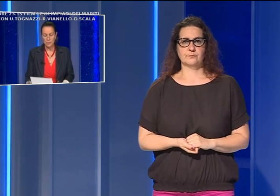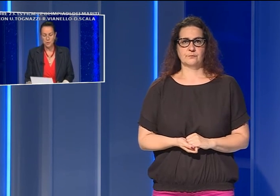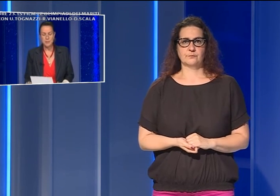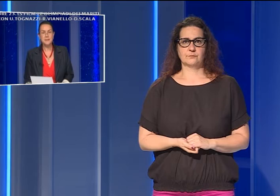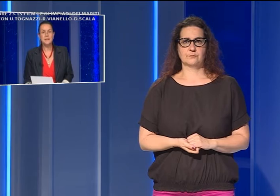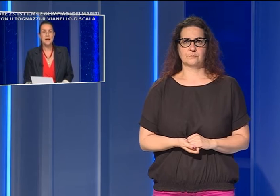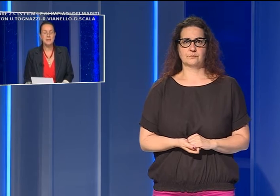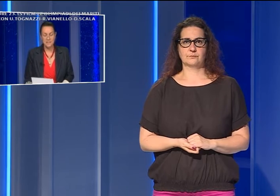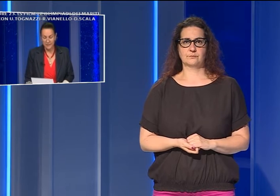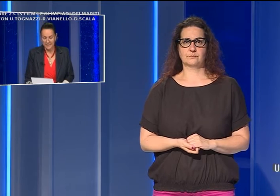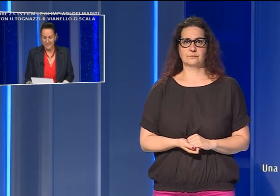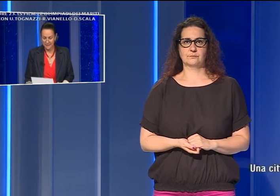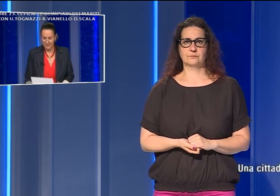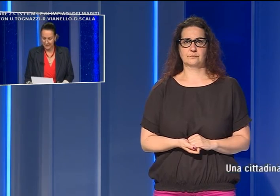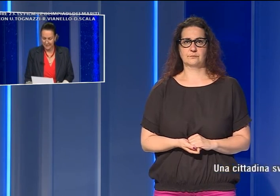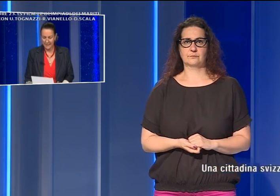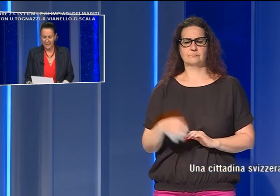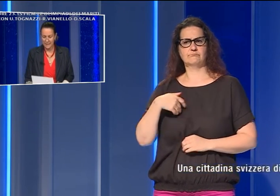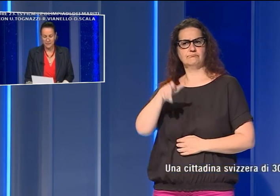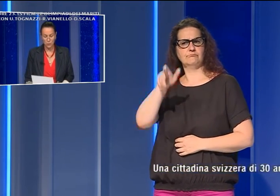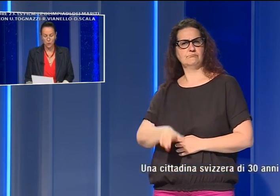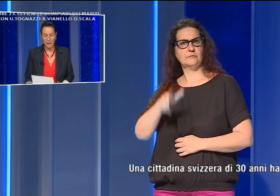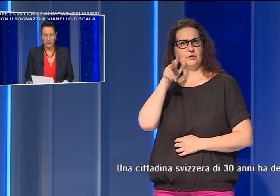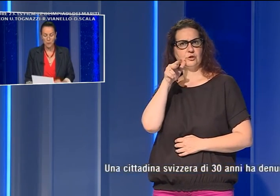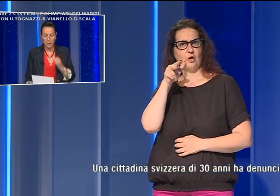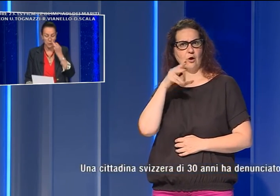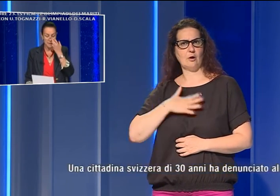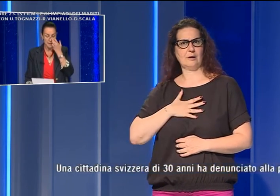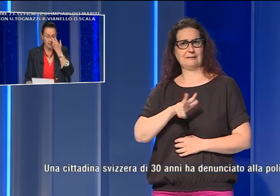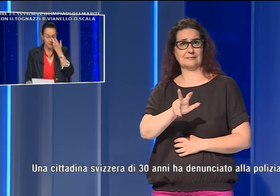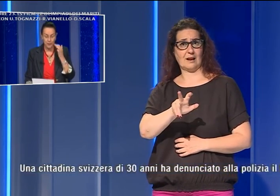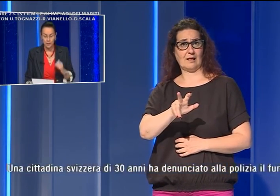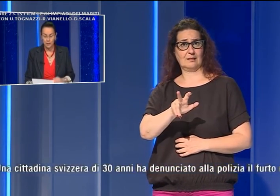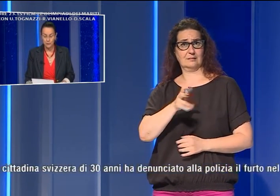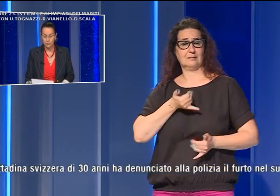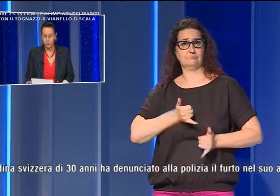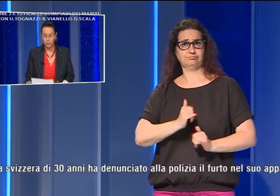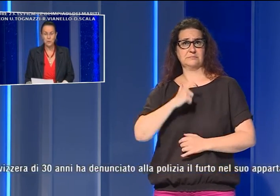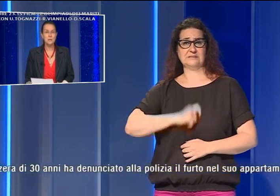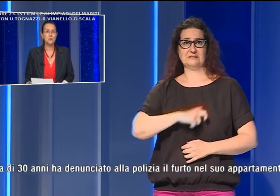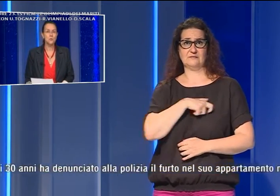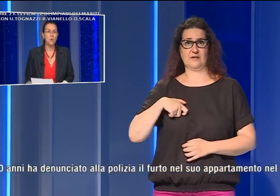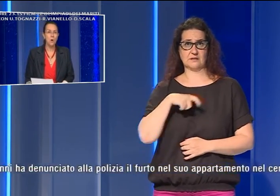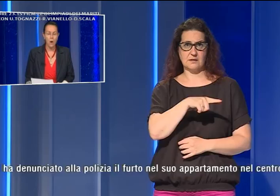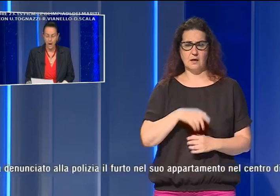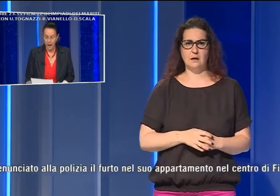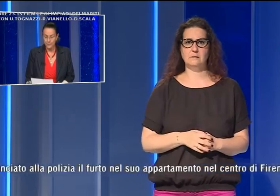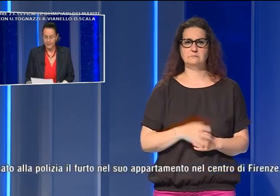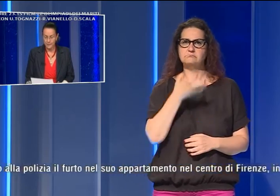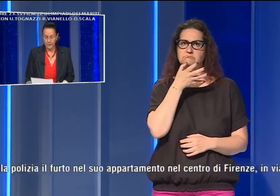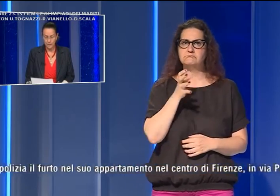E una cittadina svizzera di 30 anni ha denunciato alla polizia il furto nel suo